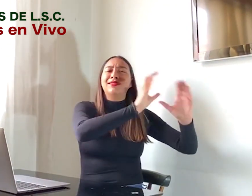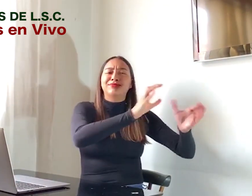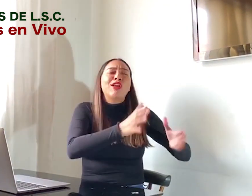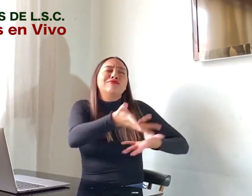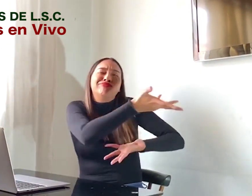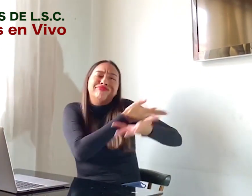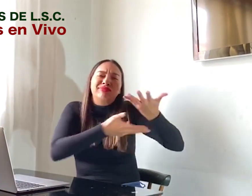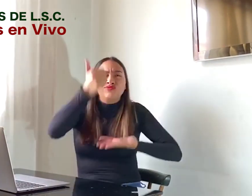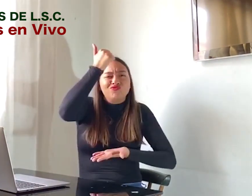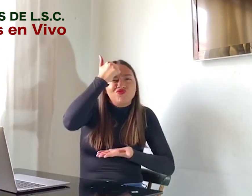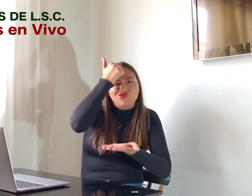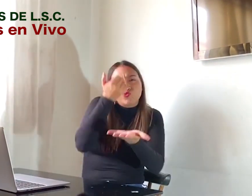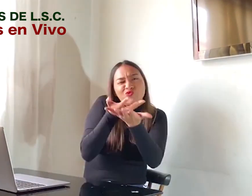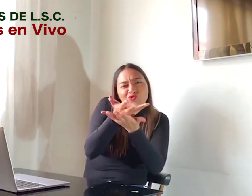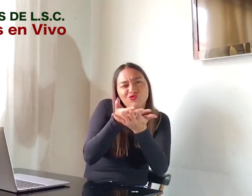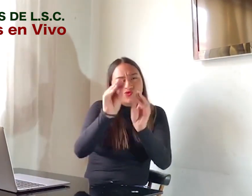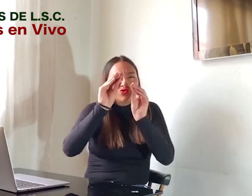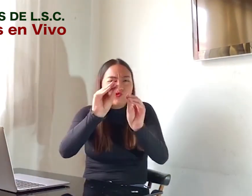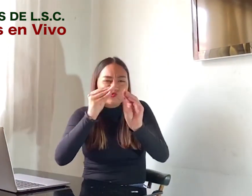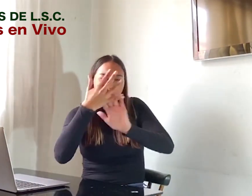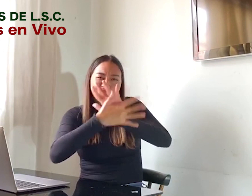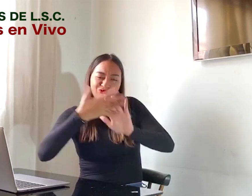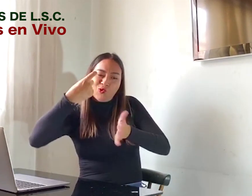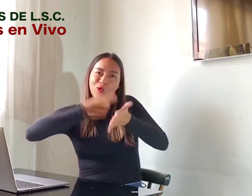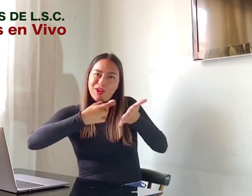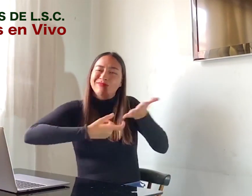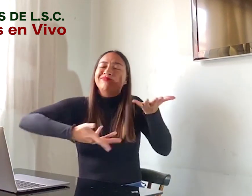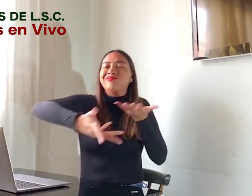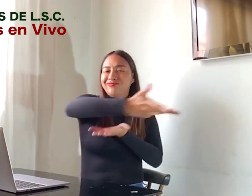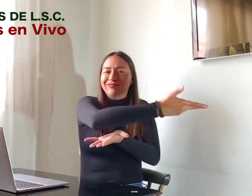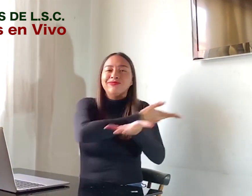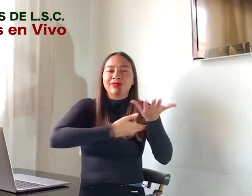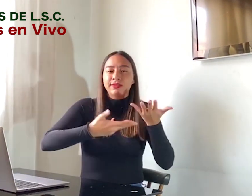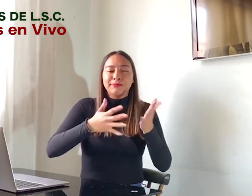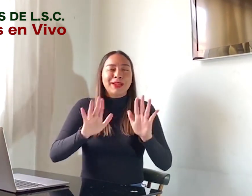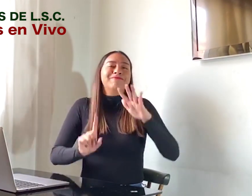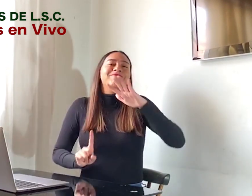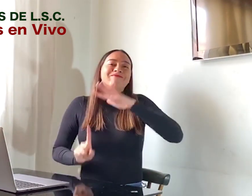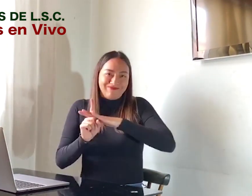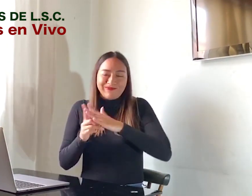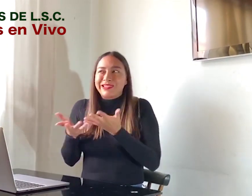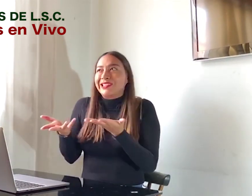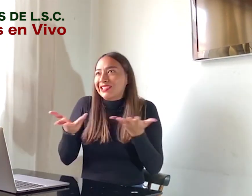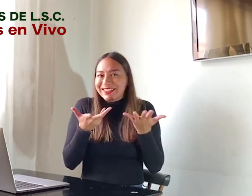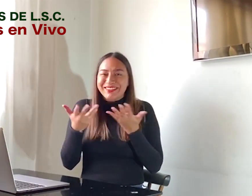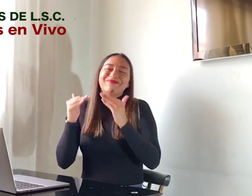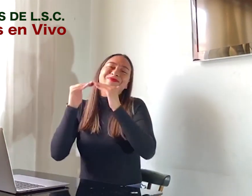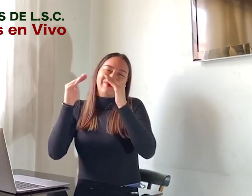acercarte a la experiencia de los cursos presenciales, donde tienes interacción permanente con tu instructor o instructora sorda,